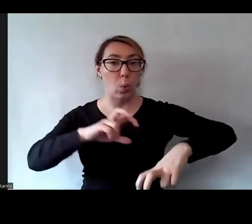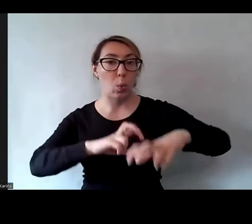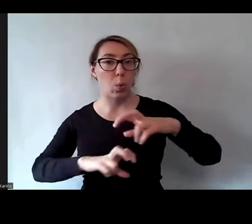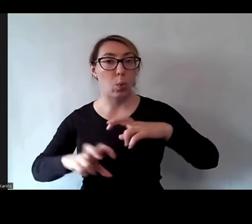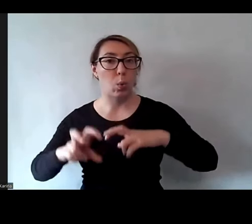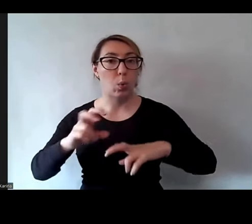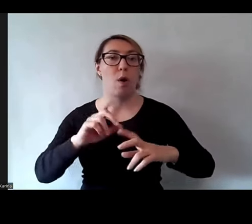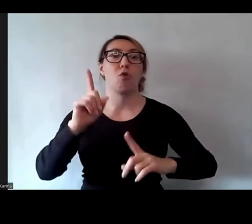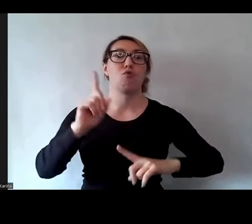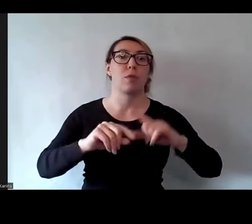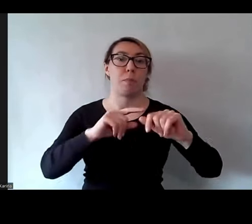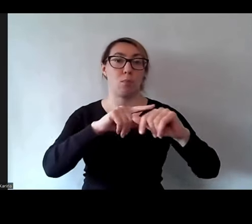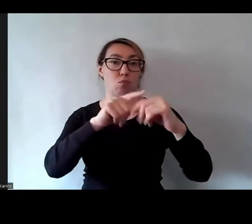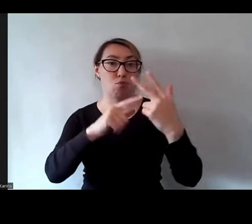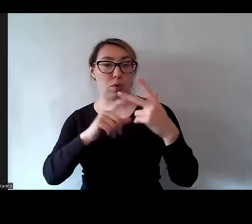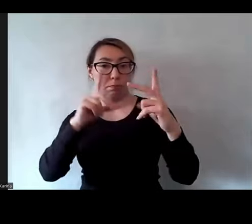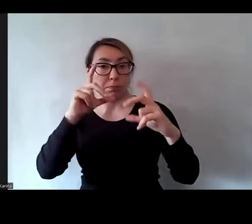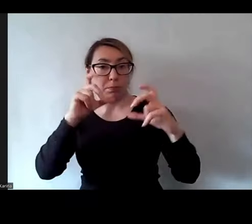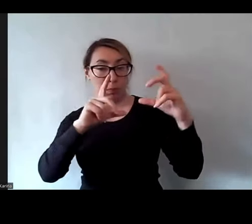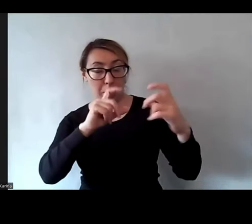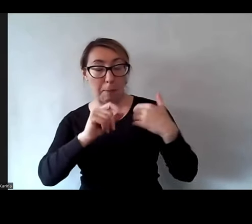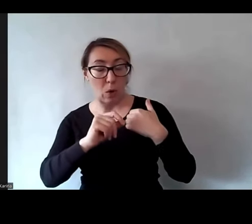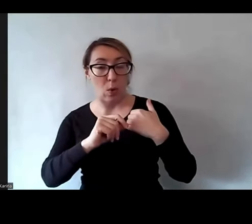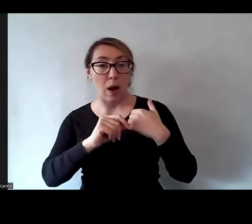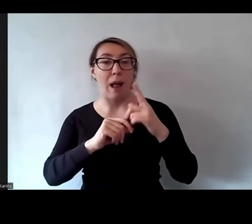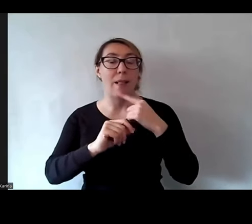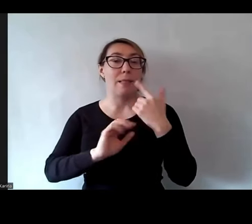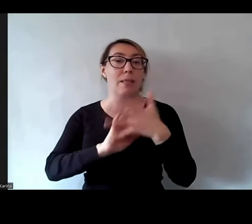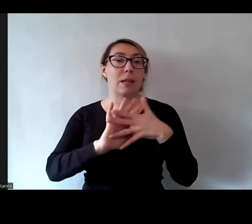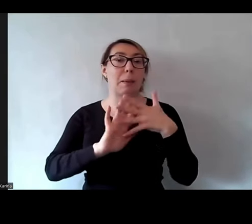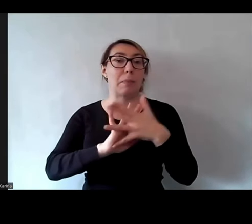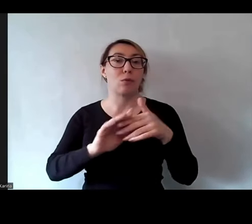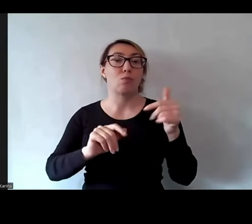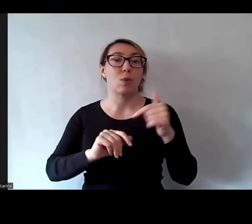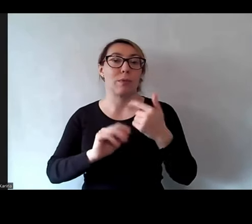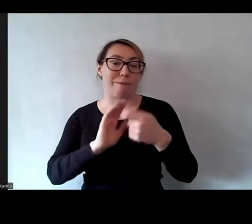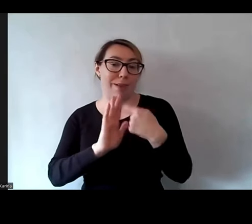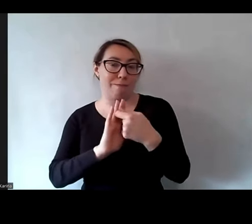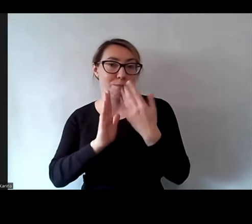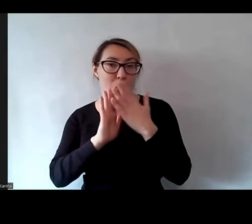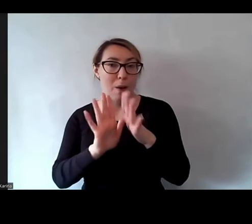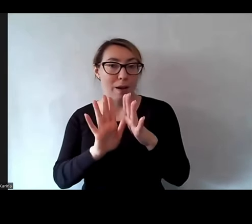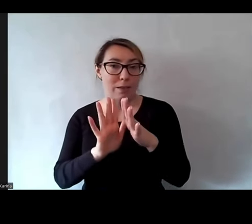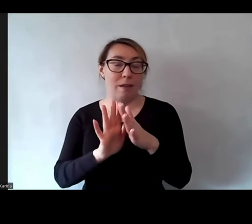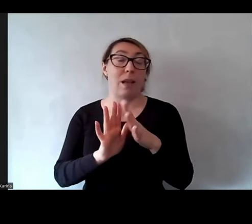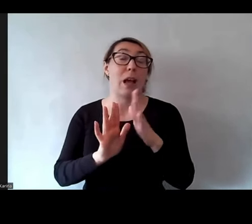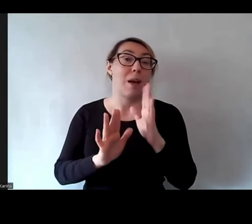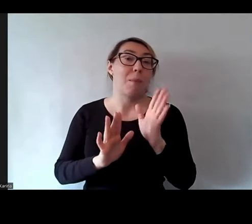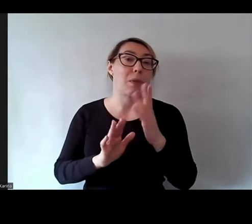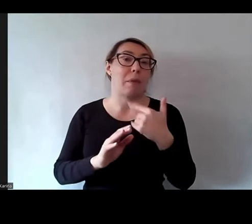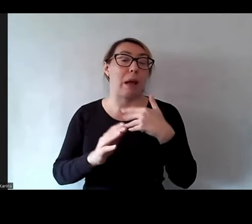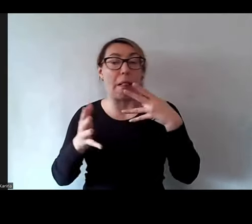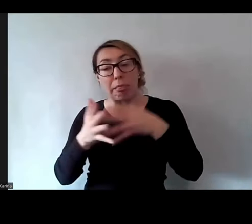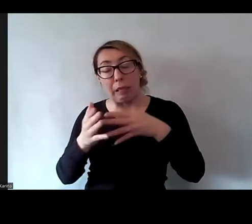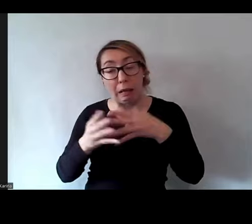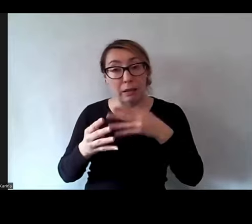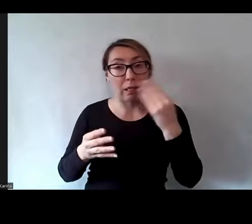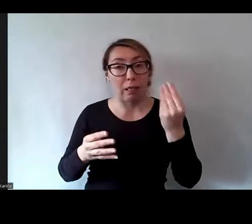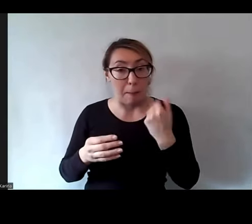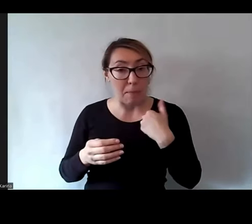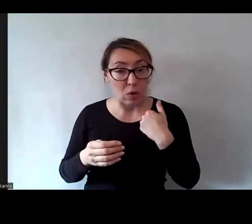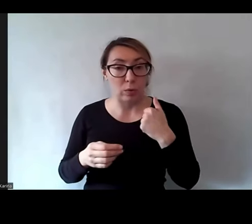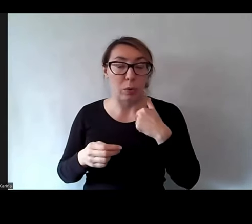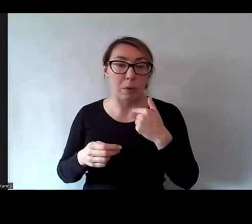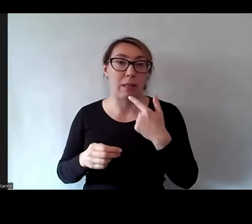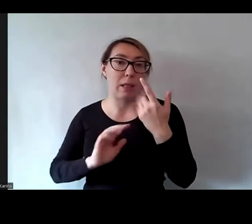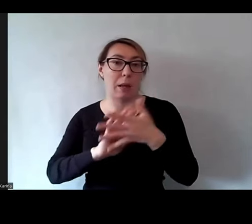elementy ze zdjęciem, no ale język migowy trzeba pokazać w filmie, więc jeszcze, kiedy było to testowane, to mieliśmy